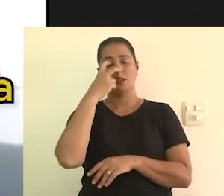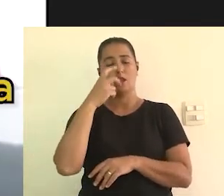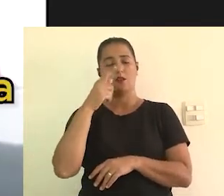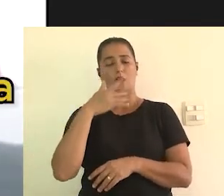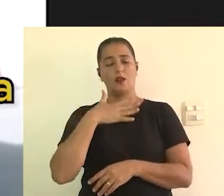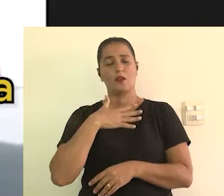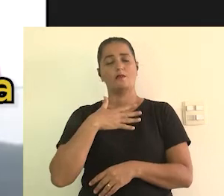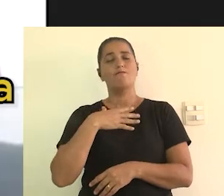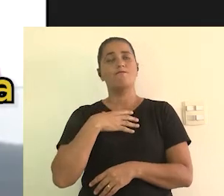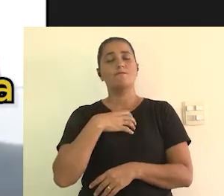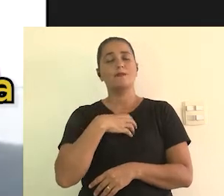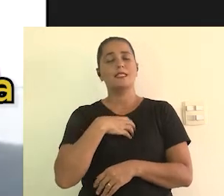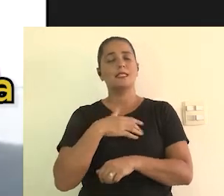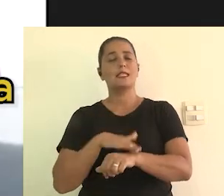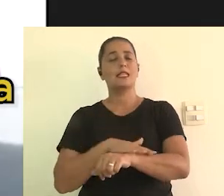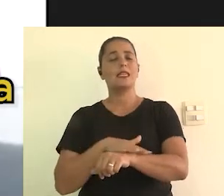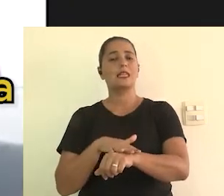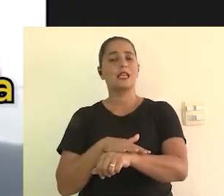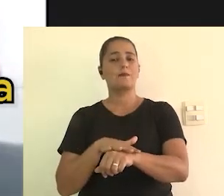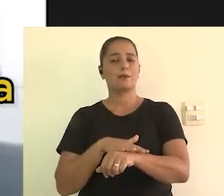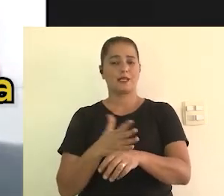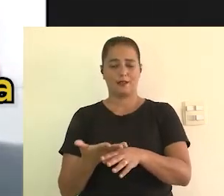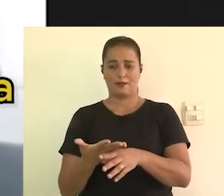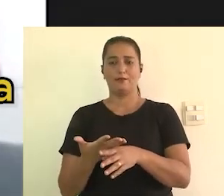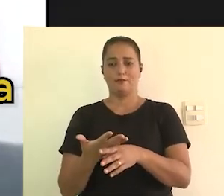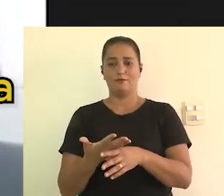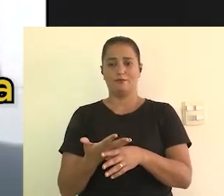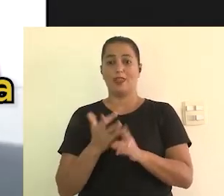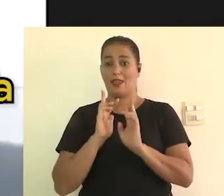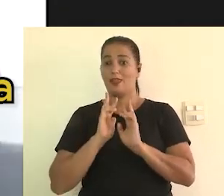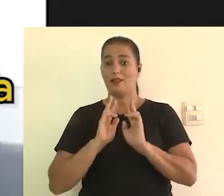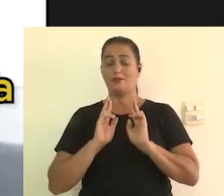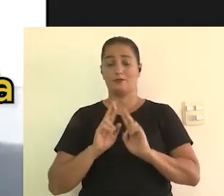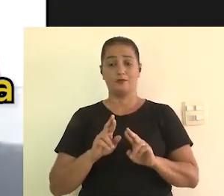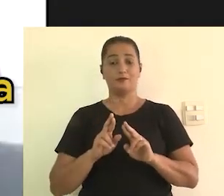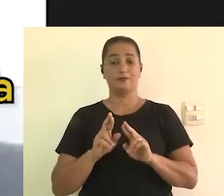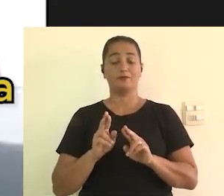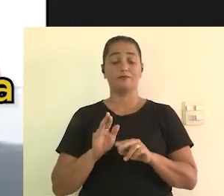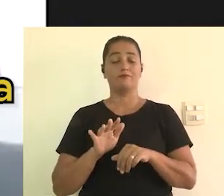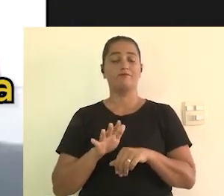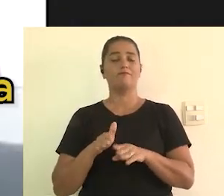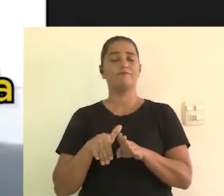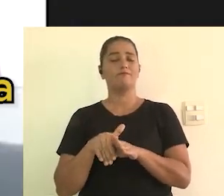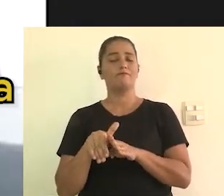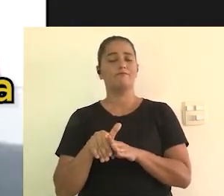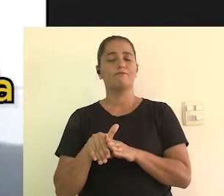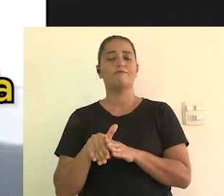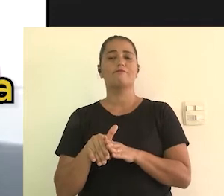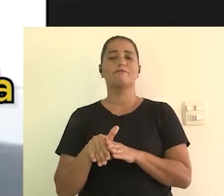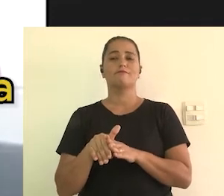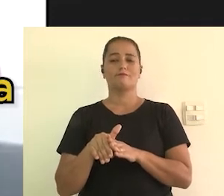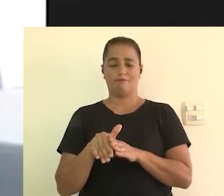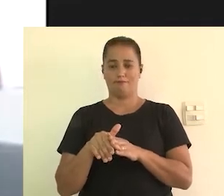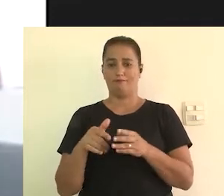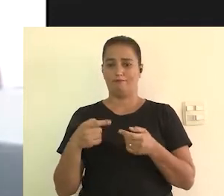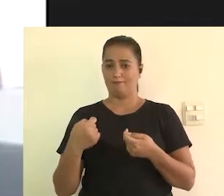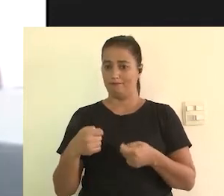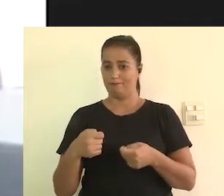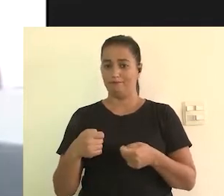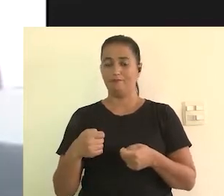porque ele, antes de ser consultor, ele é uma pessoa com deficiência visual e é usuário do recurso.